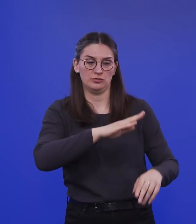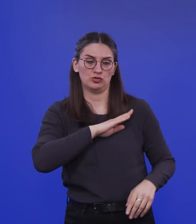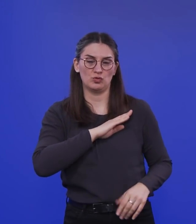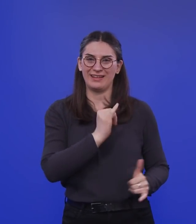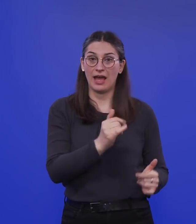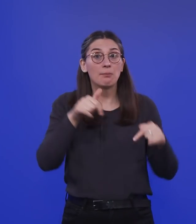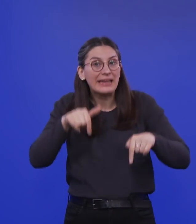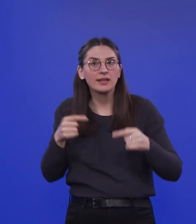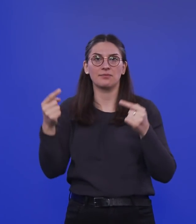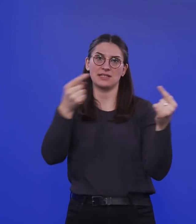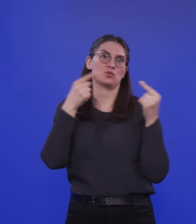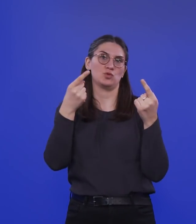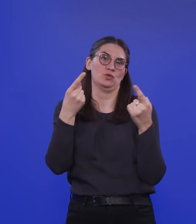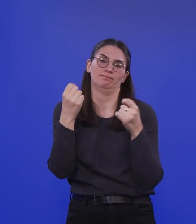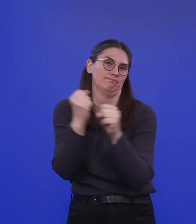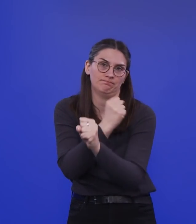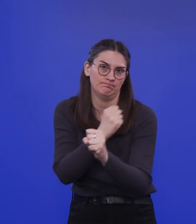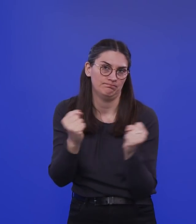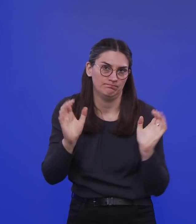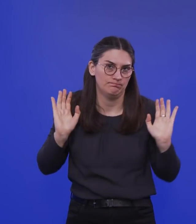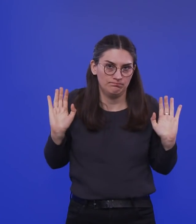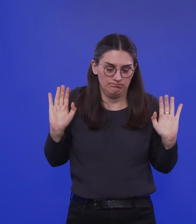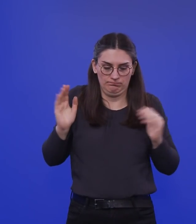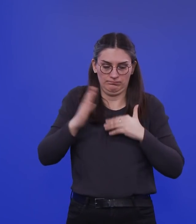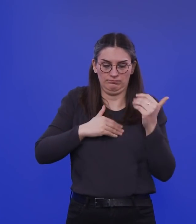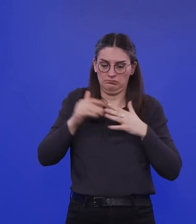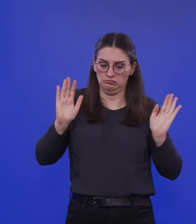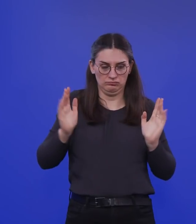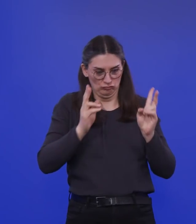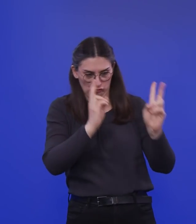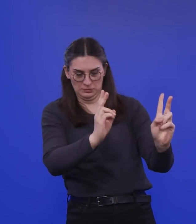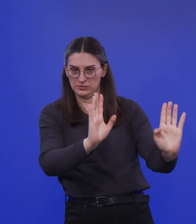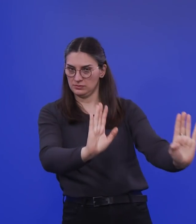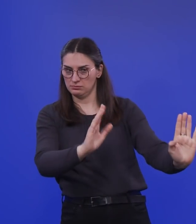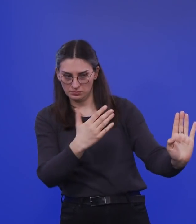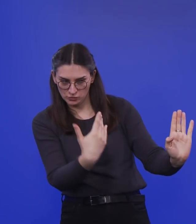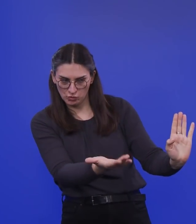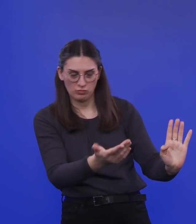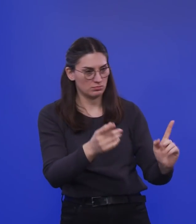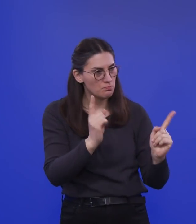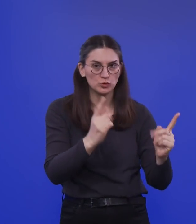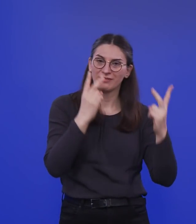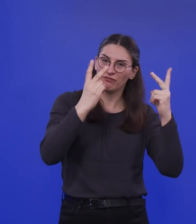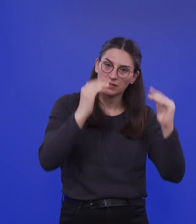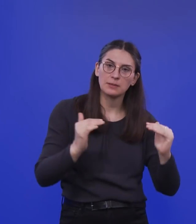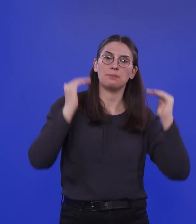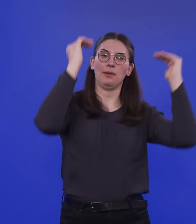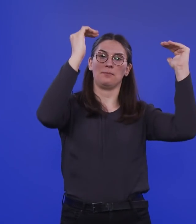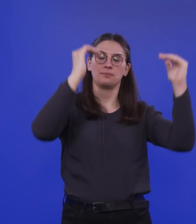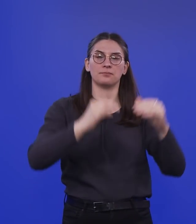gar nicht stellen und in Frage stellen. Das ist absolut richtig. Und das muss absolut hohe Priorität haben. Ich glaube, wichtiger